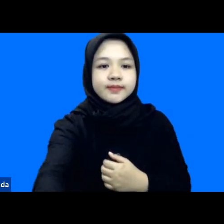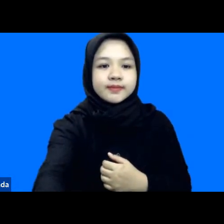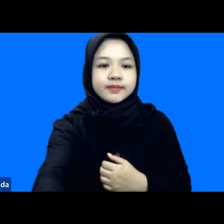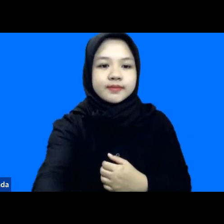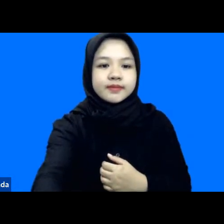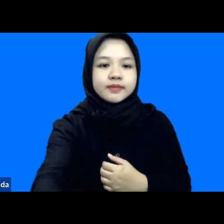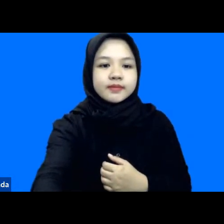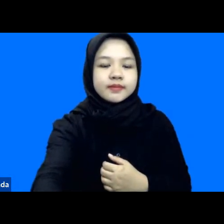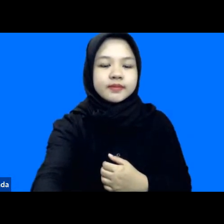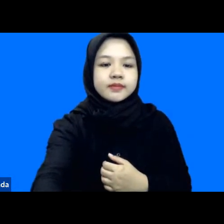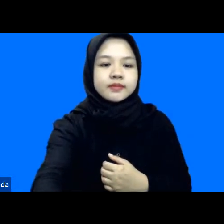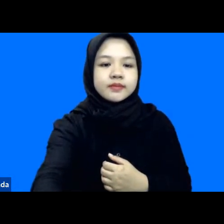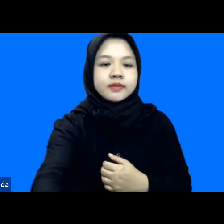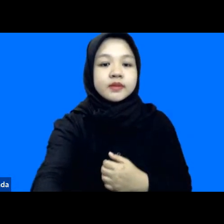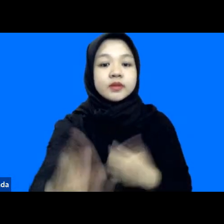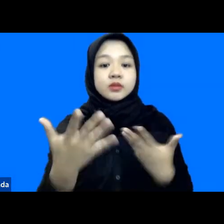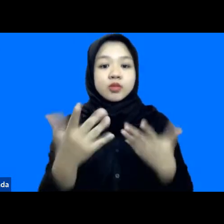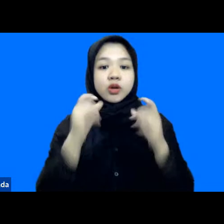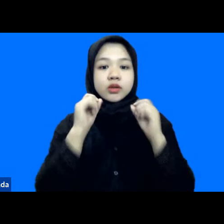semoga terjawab